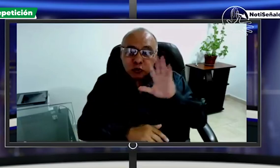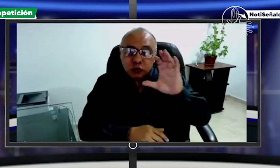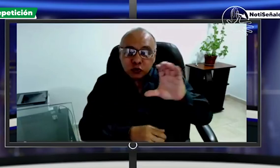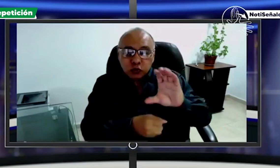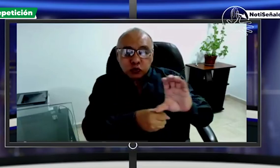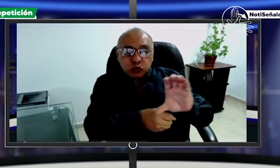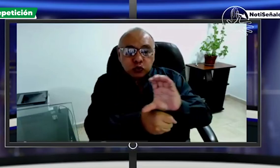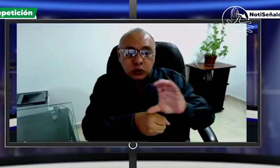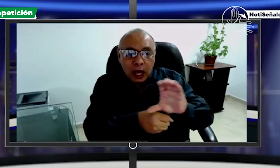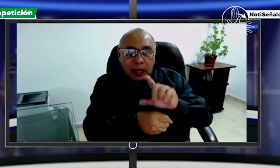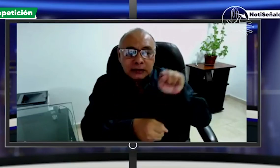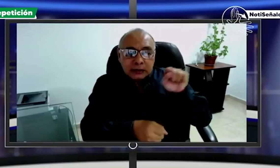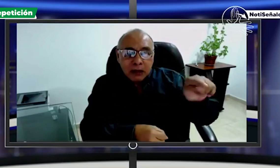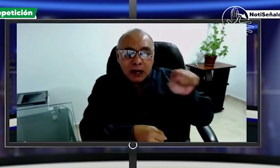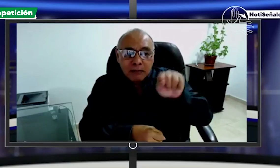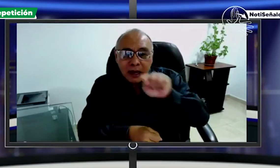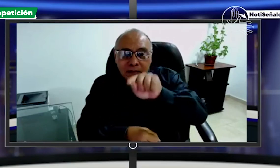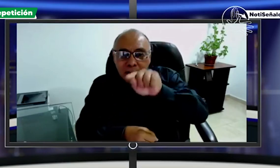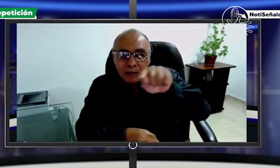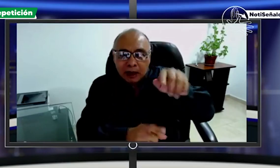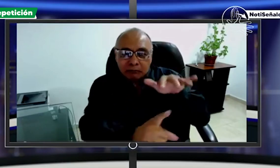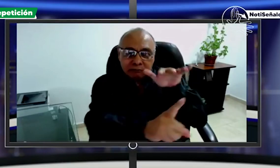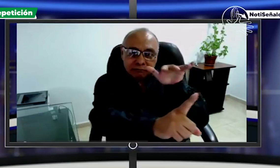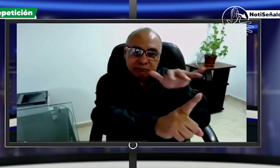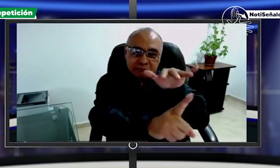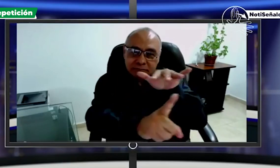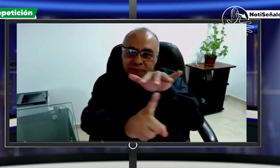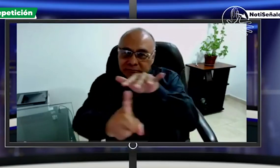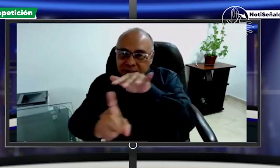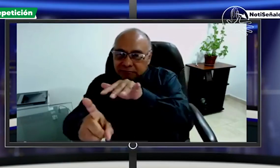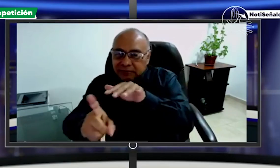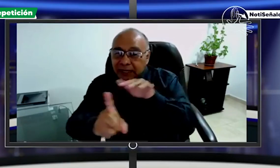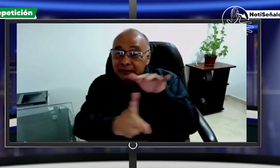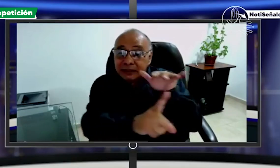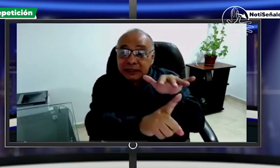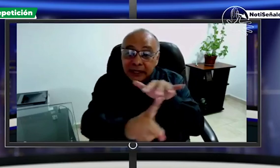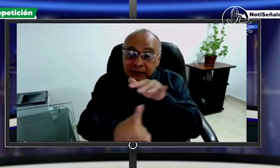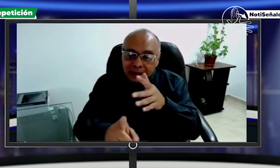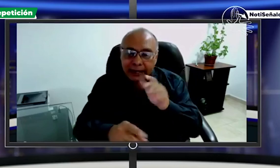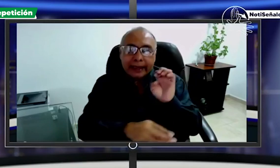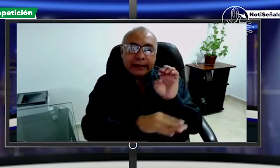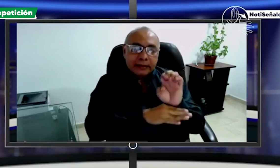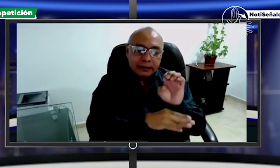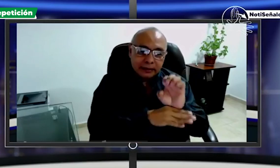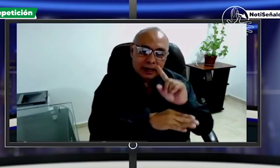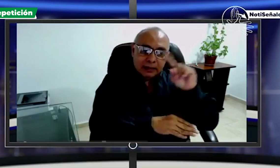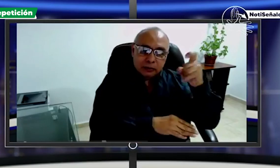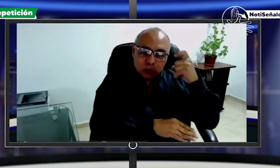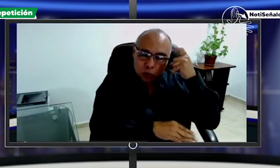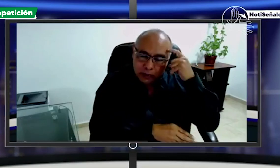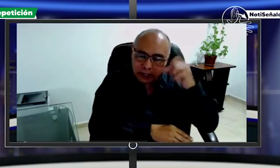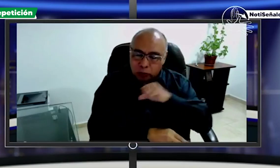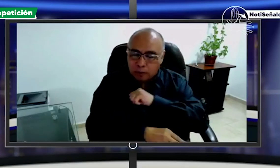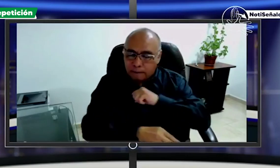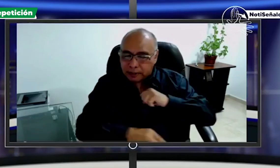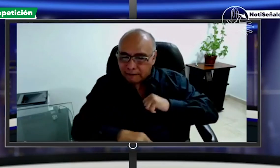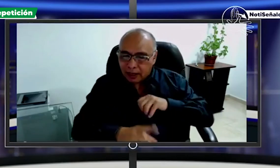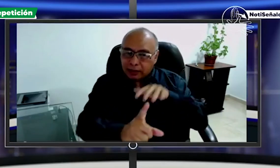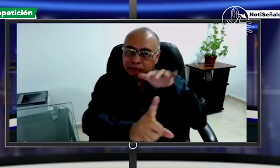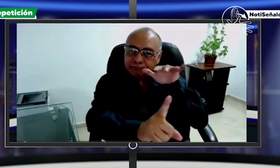esto no existe está la queja pero también siempre es digno de resaltar que en ya en varias ciudades se ha